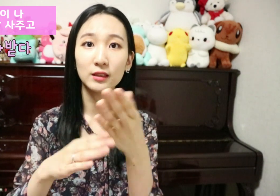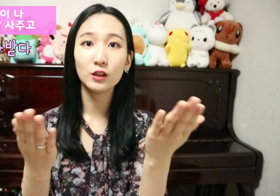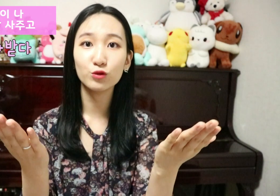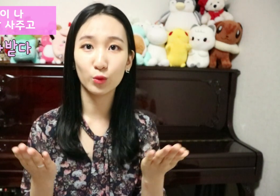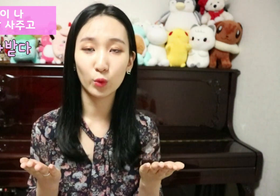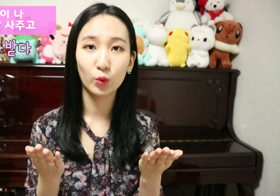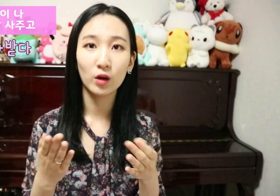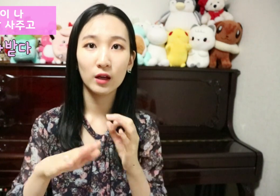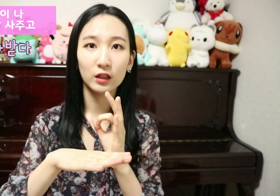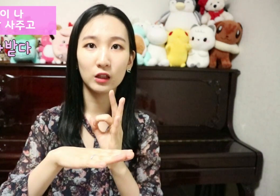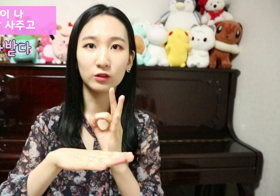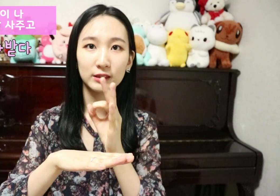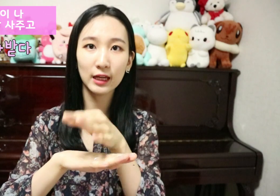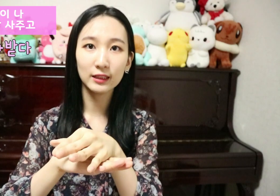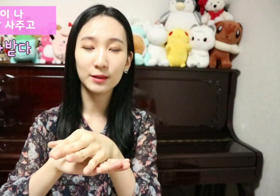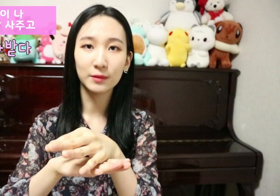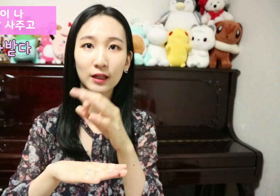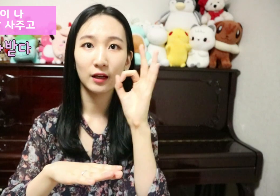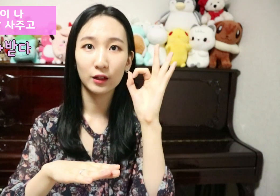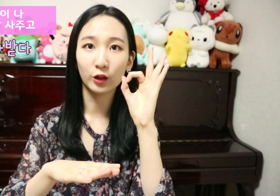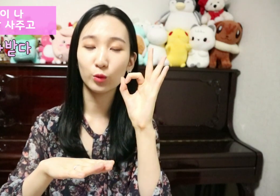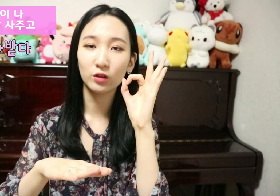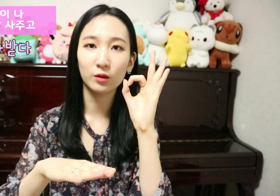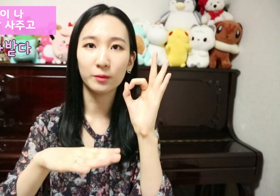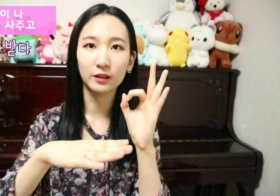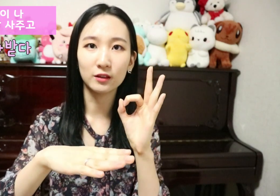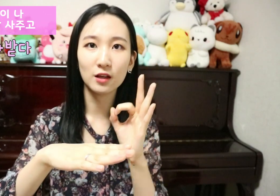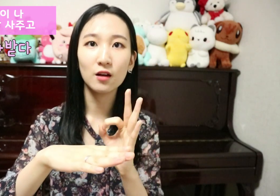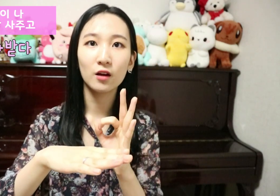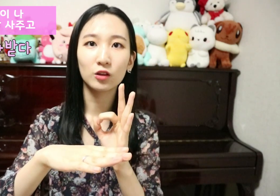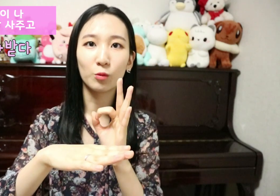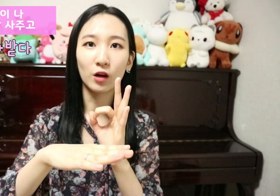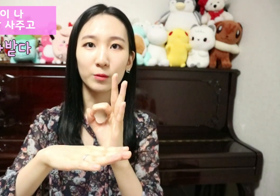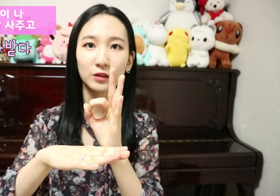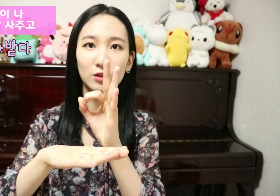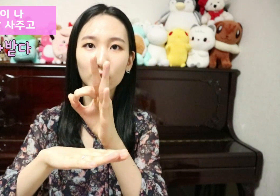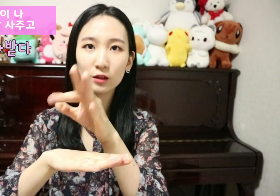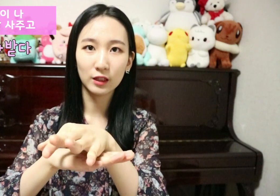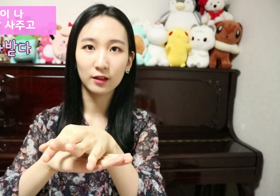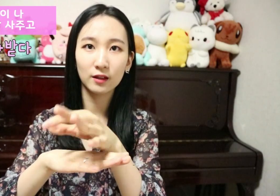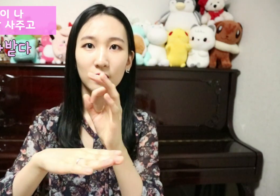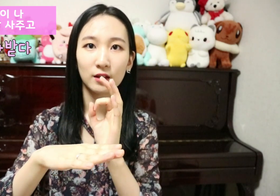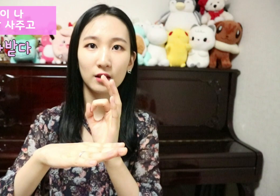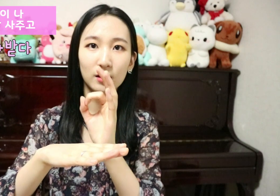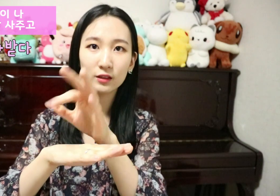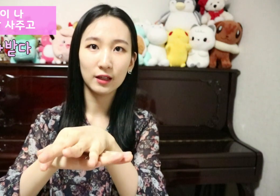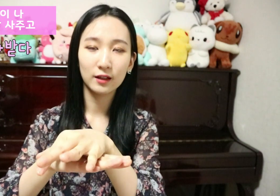사주고 이거는 사다입니다 이렇게 동그라미 만들어서 넘어가면서 이렇게 탁 탁